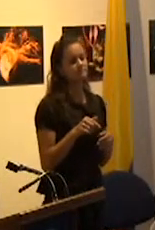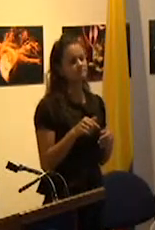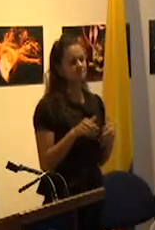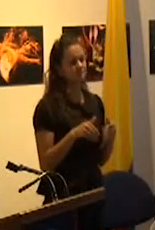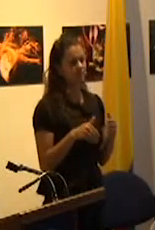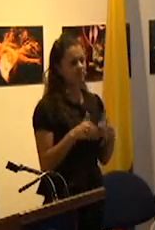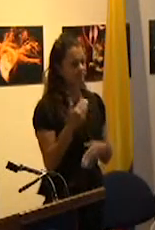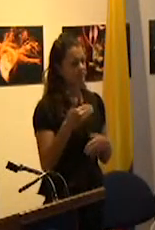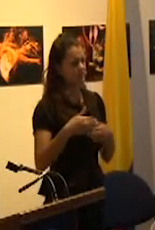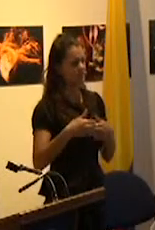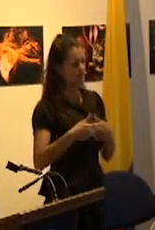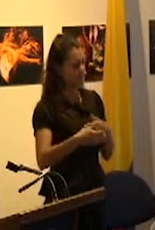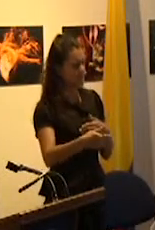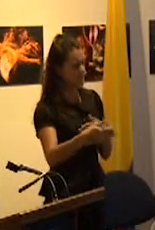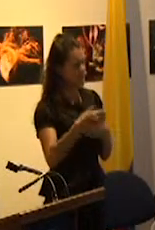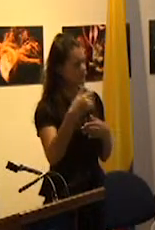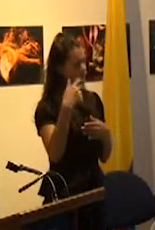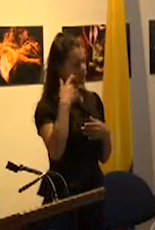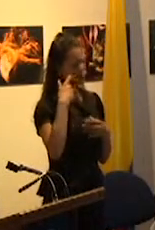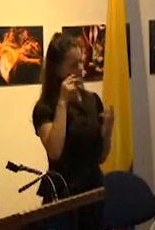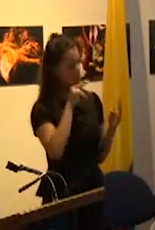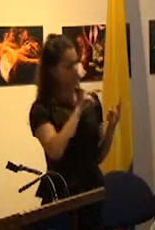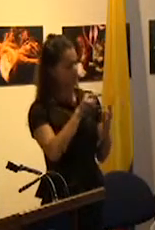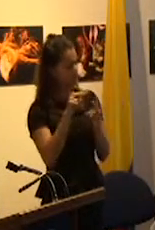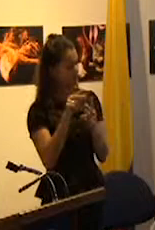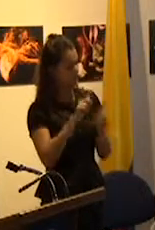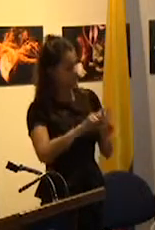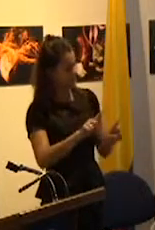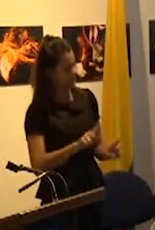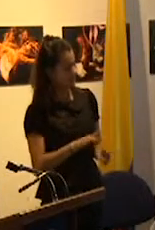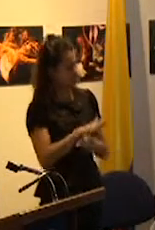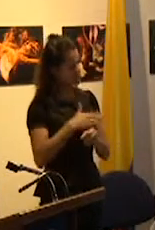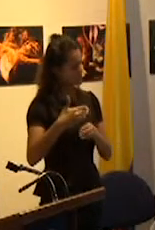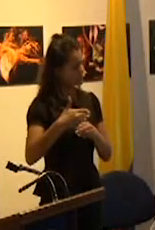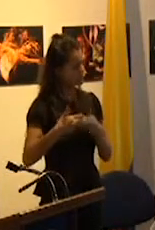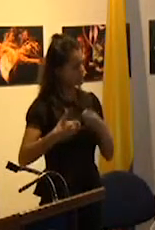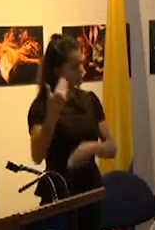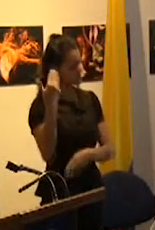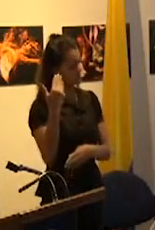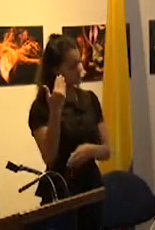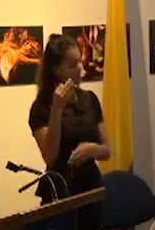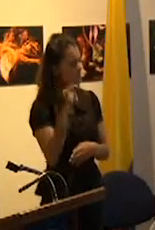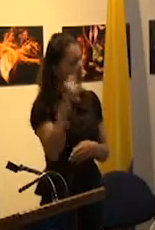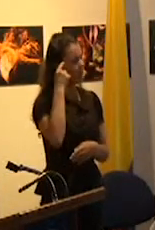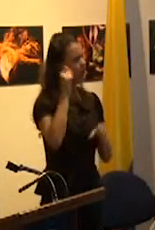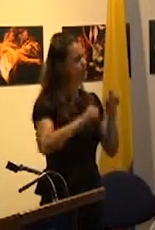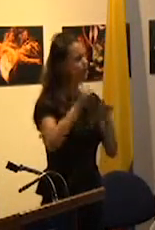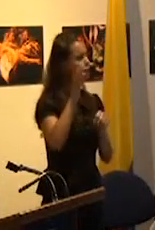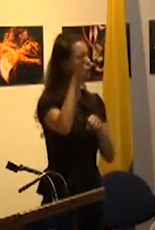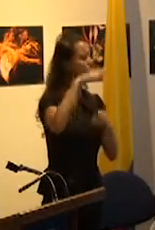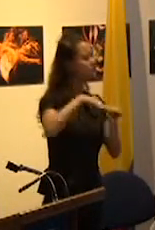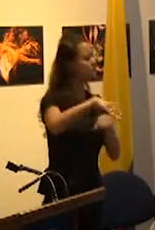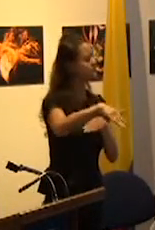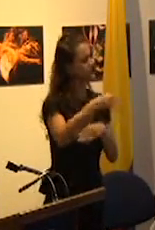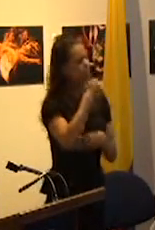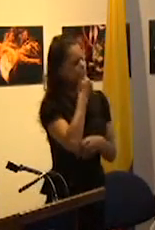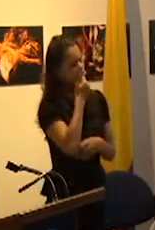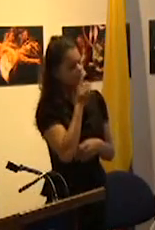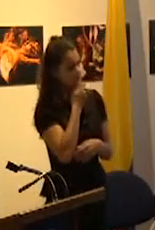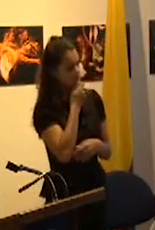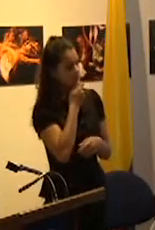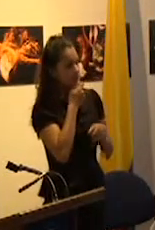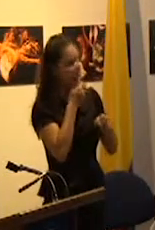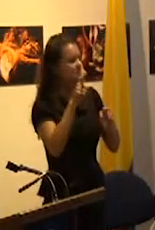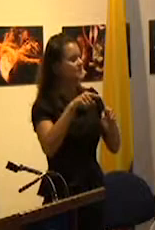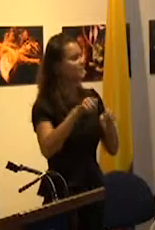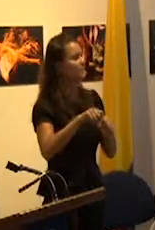diferencias de las situaciones iniciales o de las probabilidades de las situaciones futuras que también